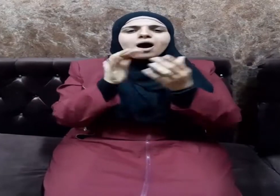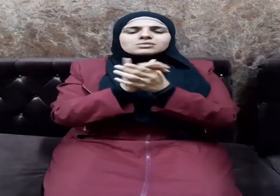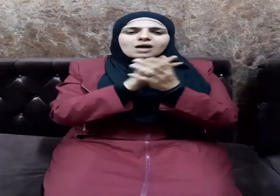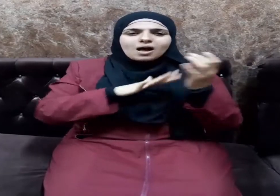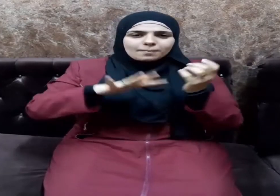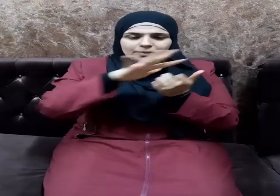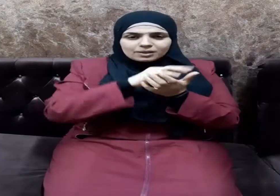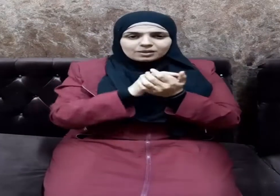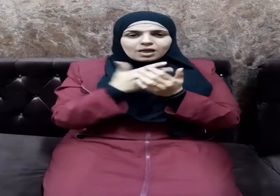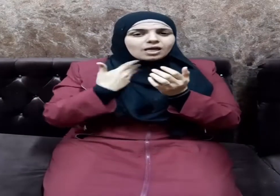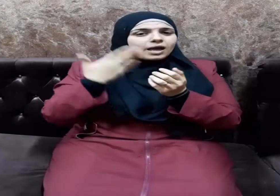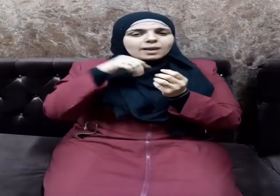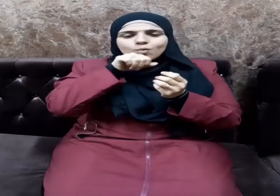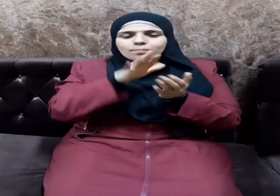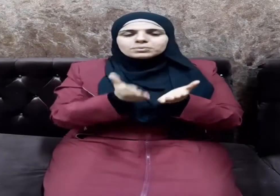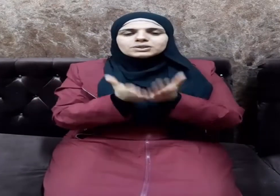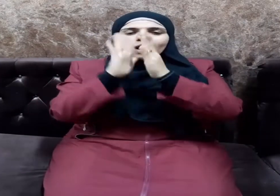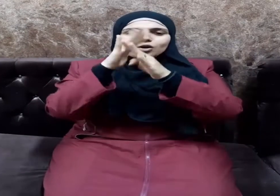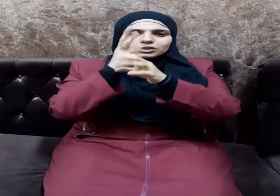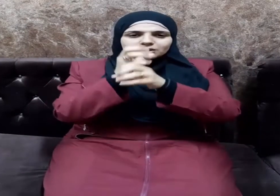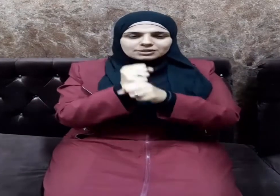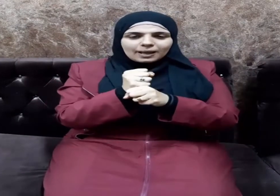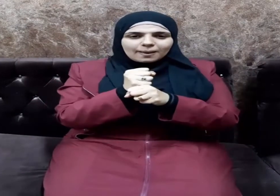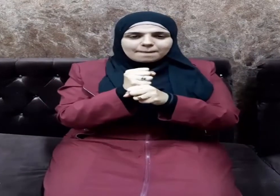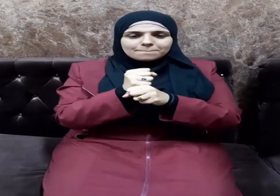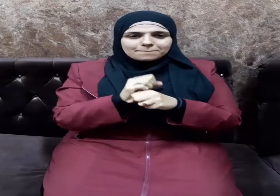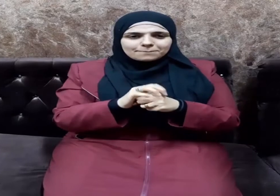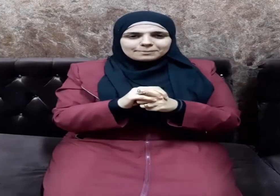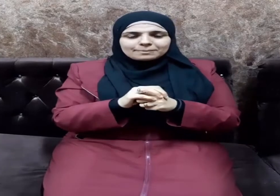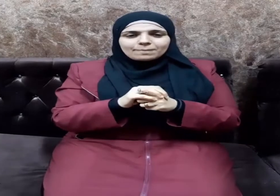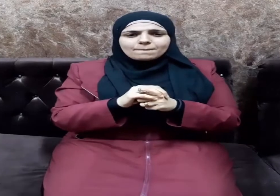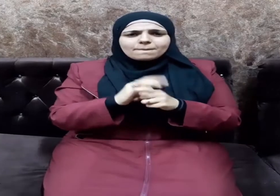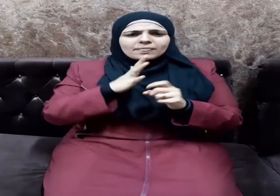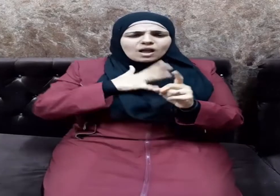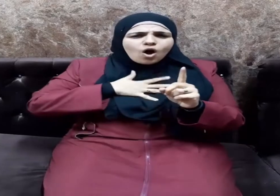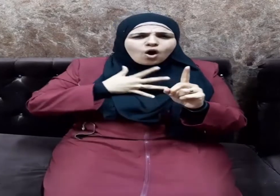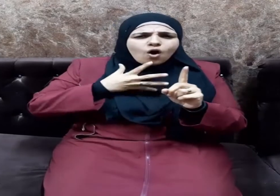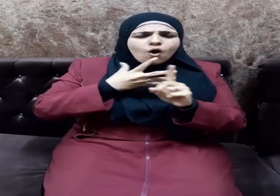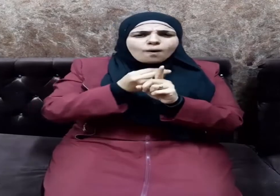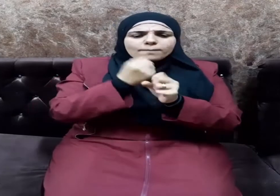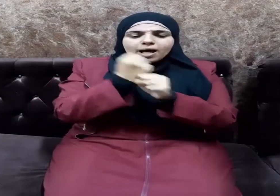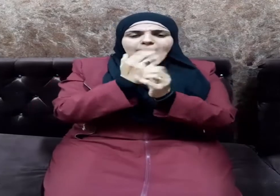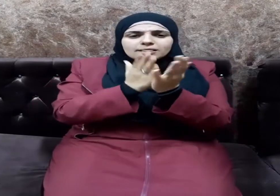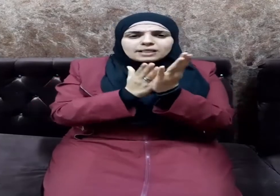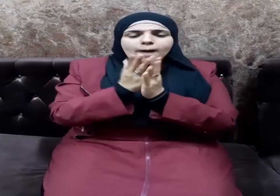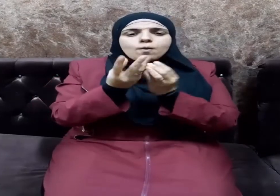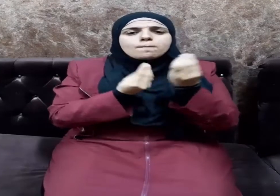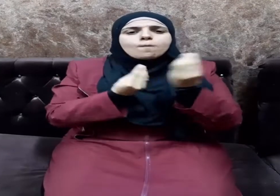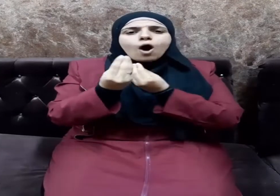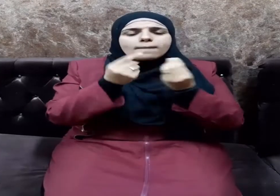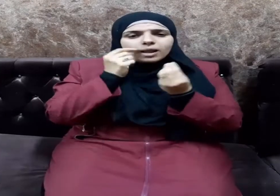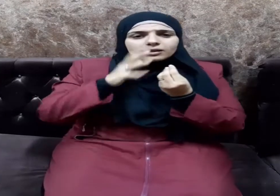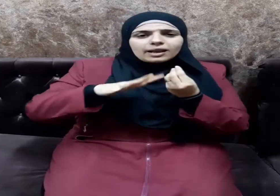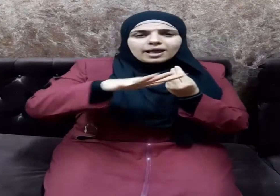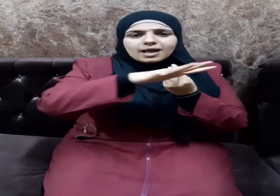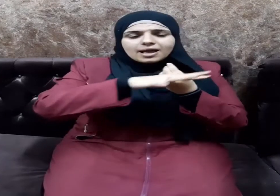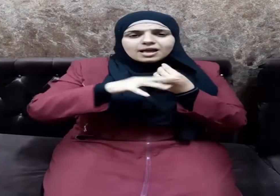فكان صلى الله عليه وسلم يحسنوا معاملتهم ويعود